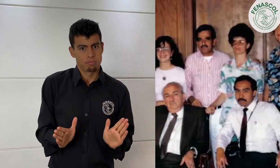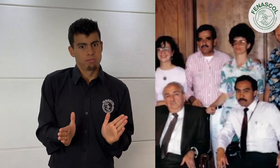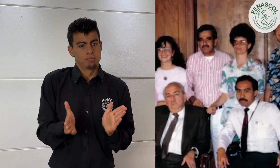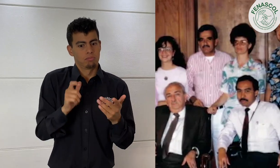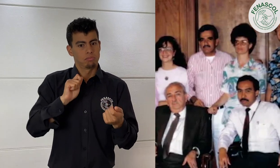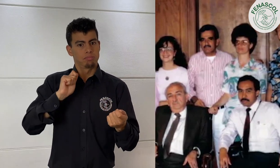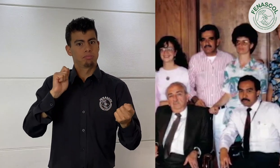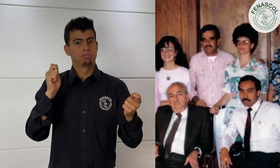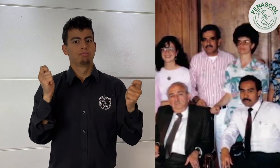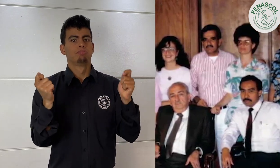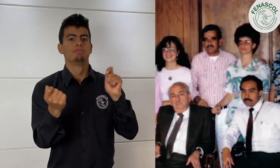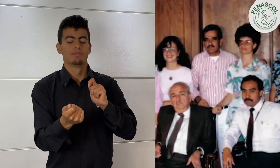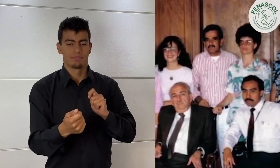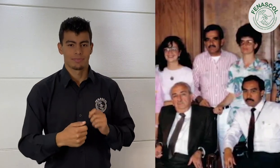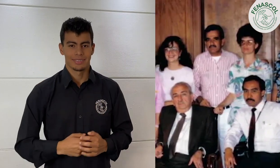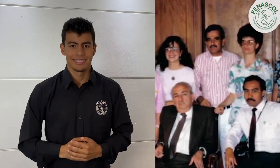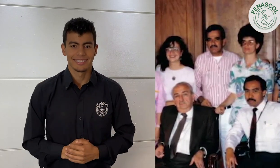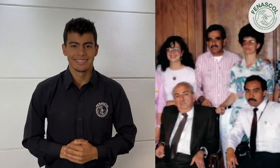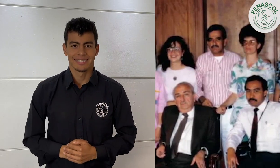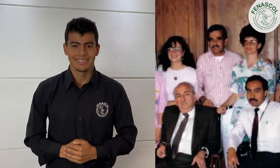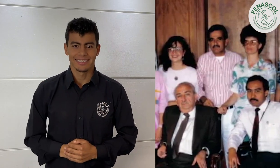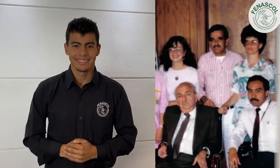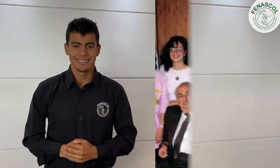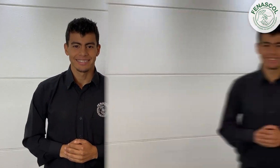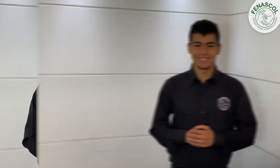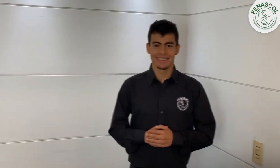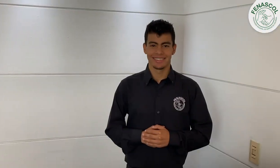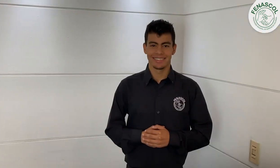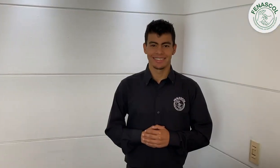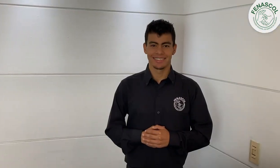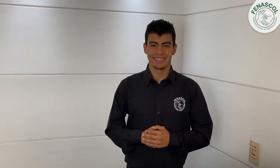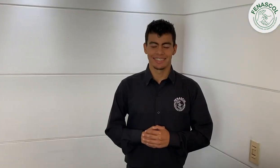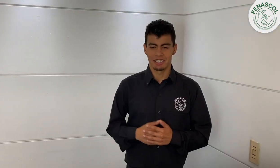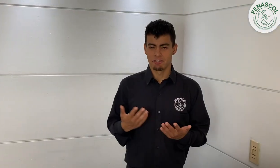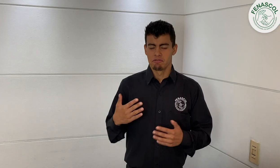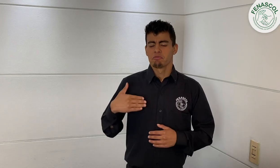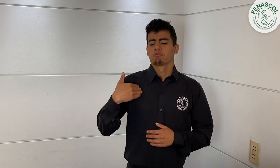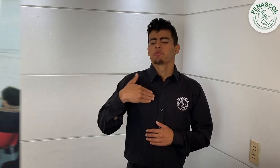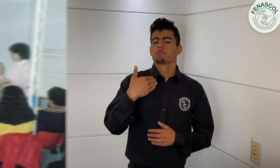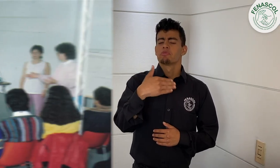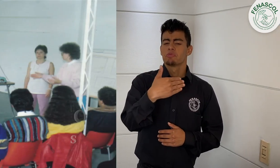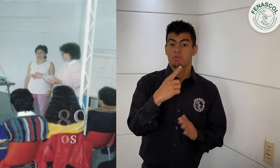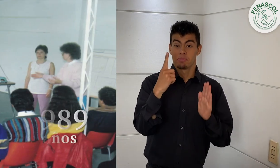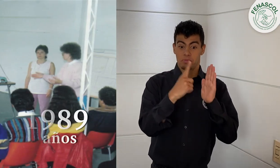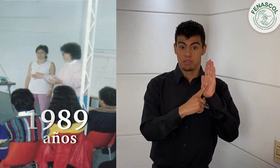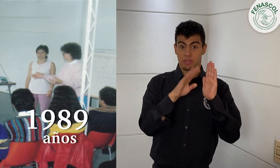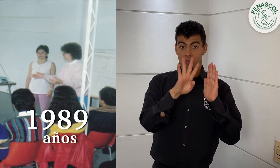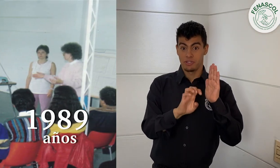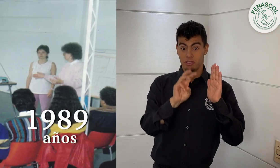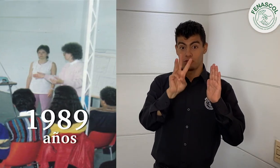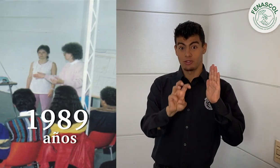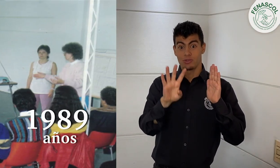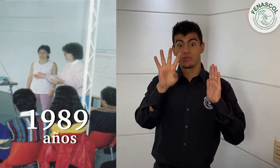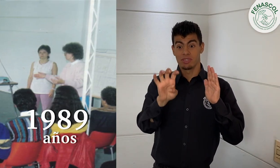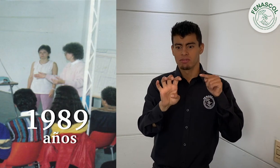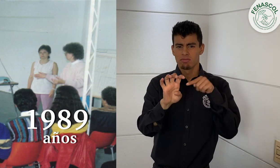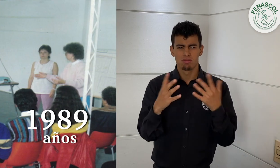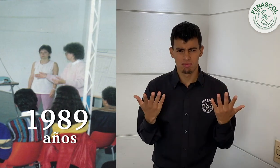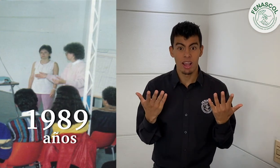señas y su formación, actualizando toda la información con la que ya se contaba. Ya para el año de 1989, se